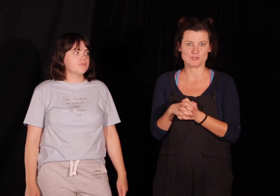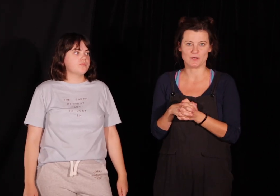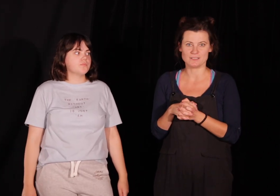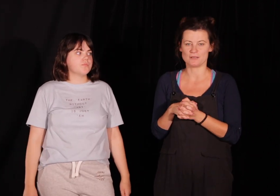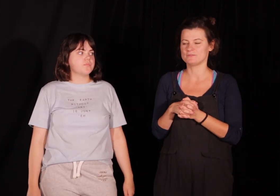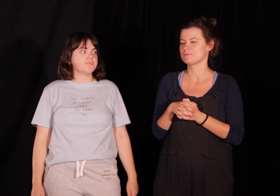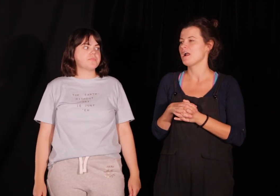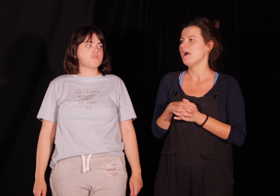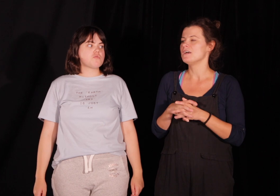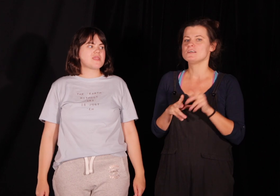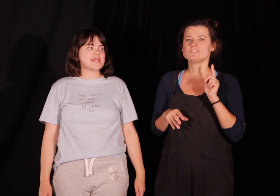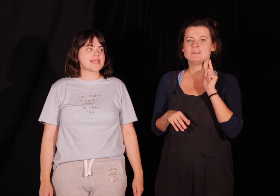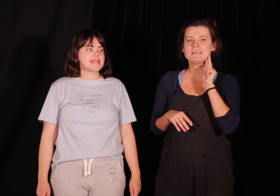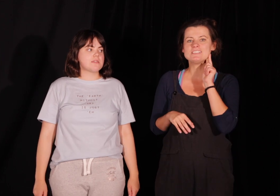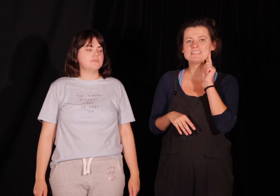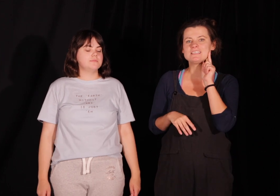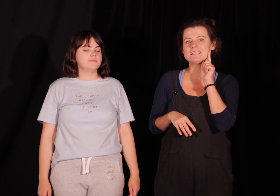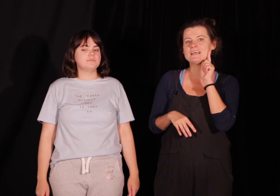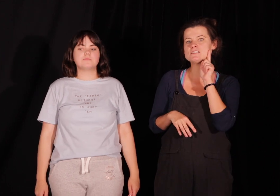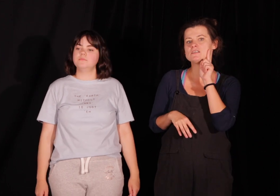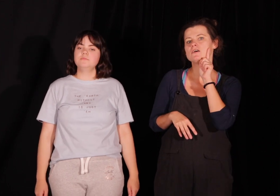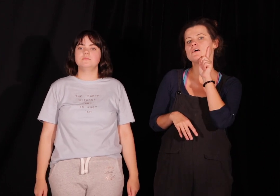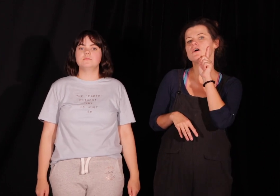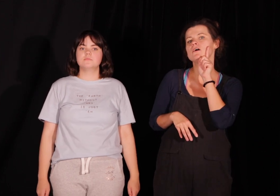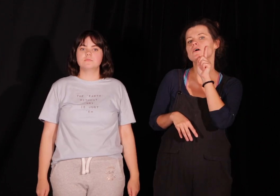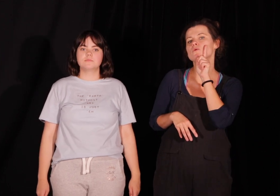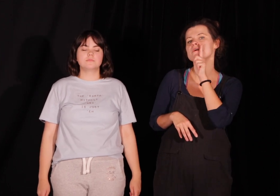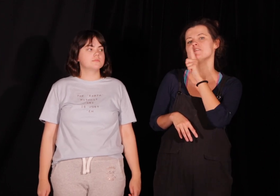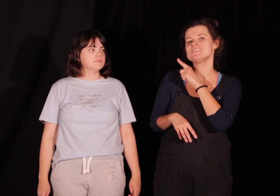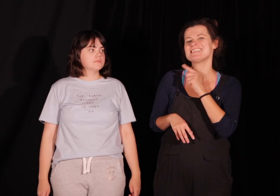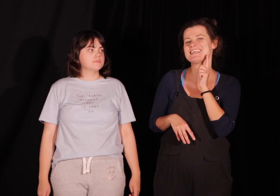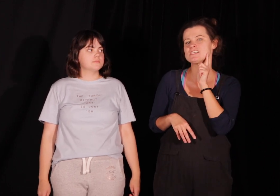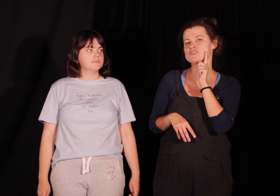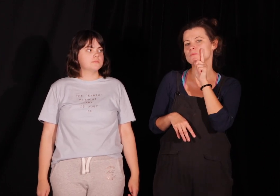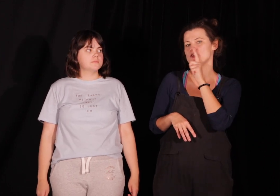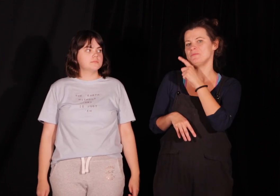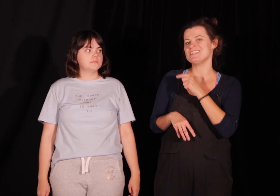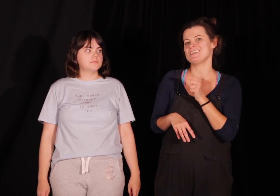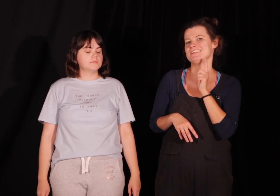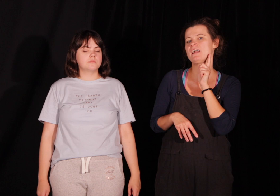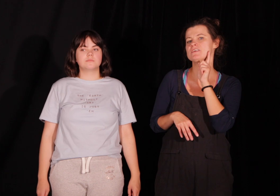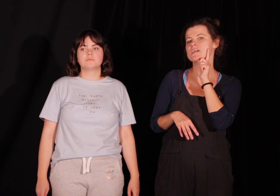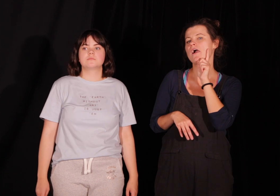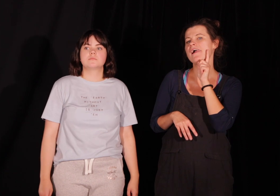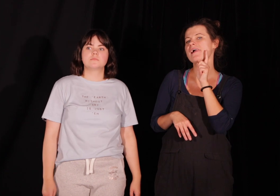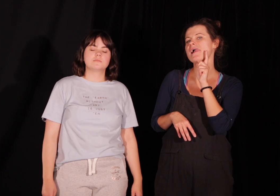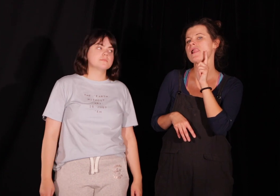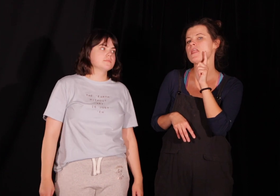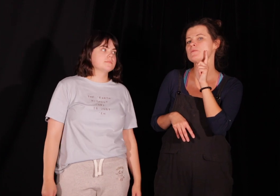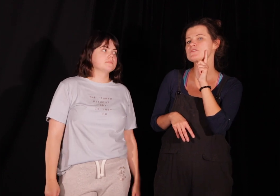słuchajcie. Czyli nasz język teraz umyje wszystkie nasze ząbki, umiecie je, tak? więc robimy